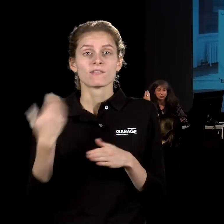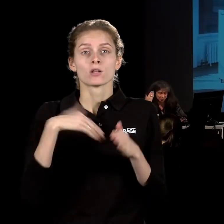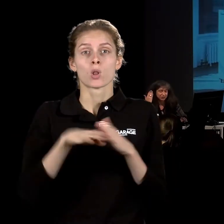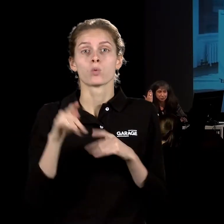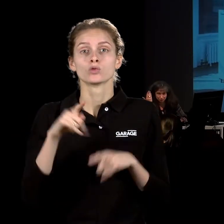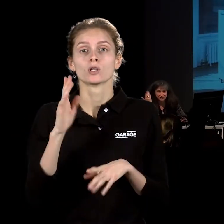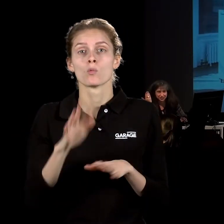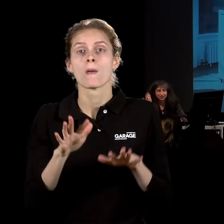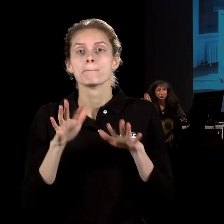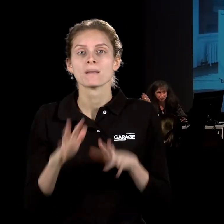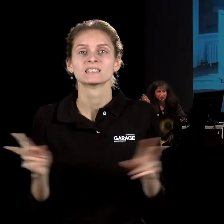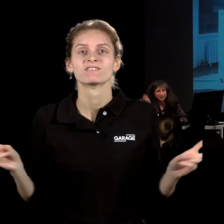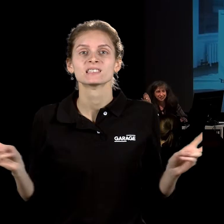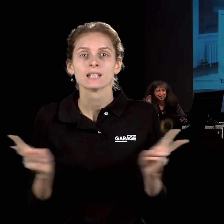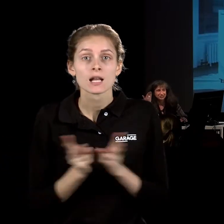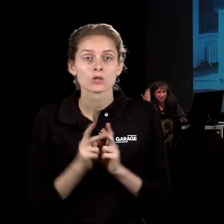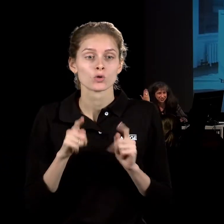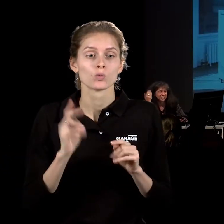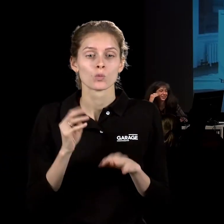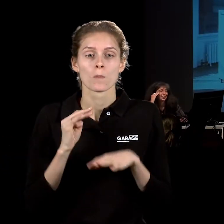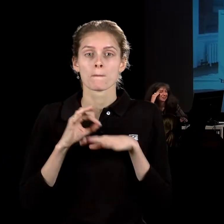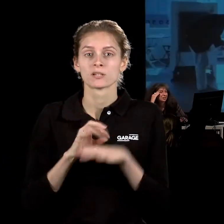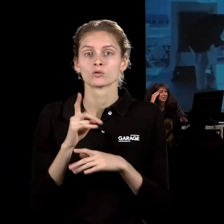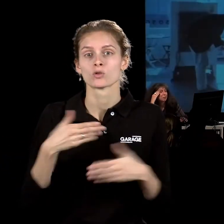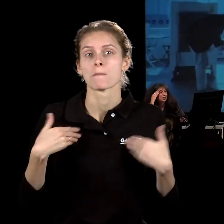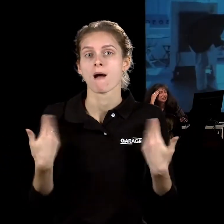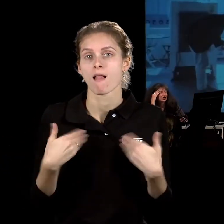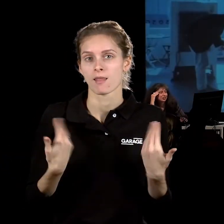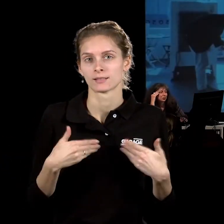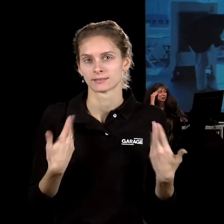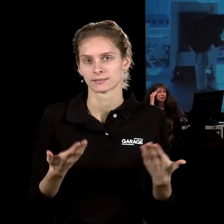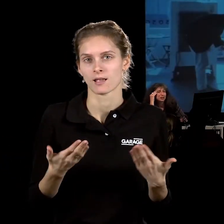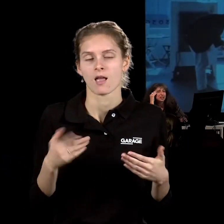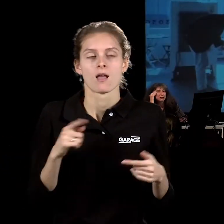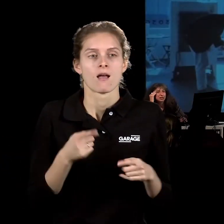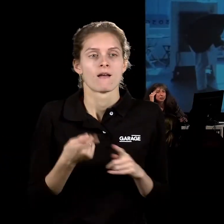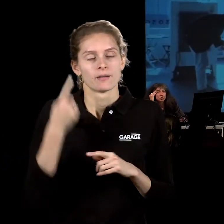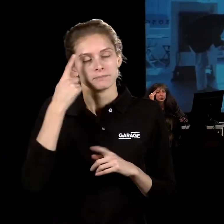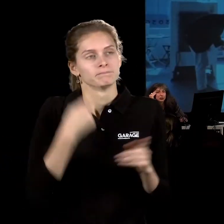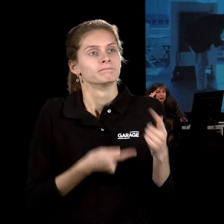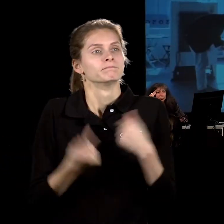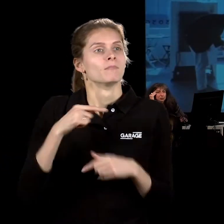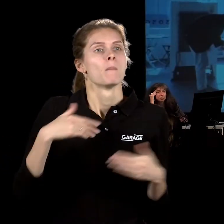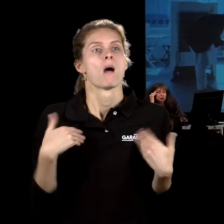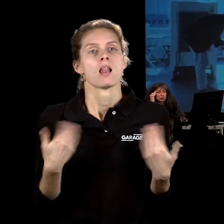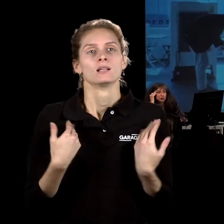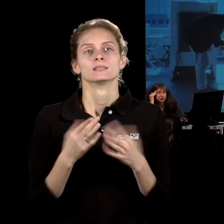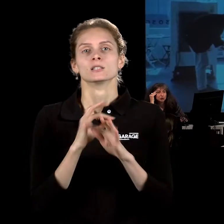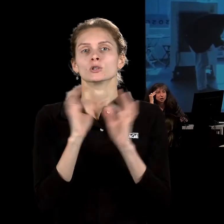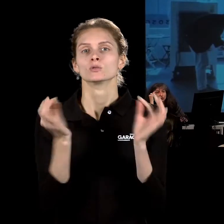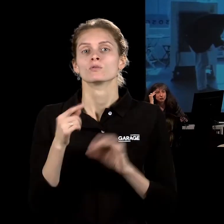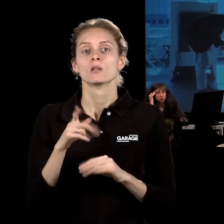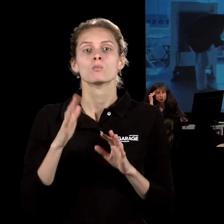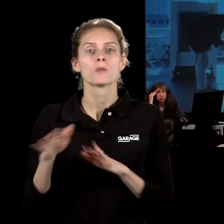и в ней будет происходить что-то полезное, возвращаясь к идеям полезного искусства. И вообще в ней будет